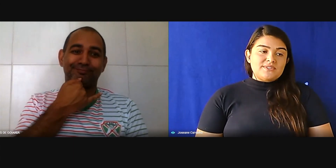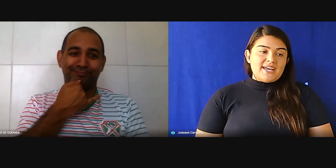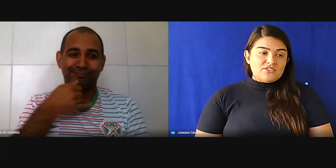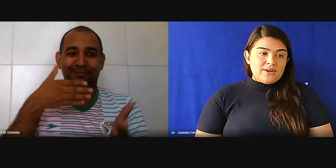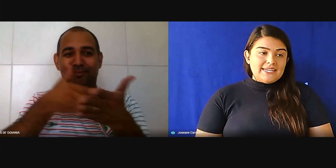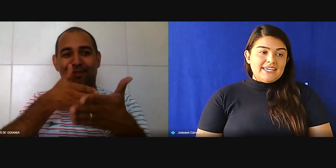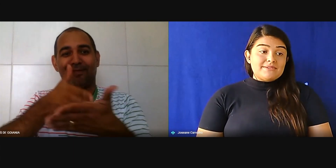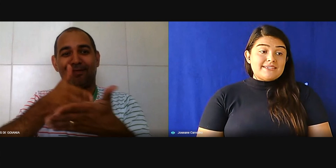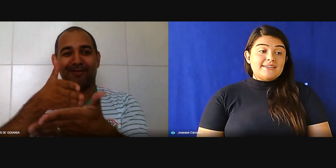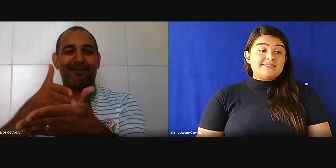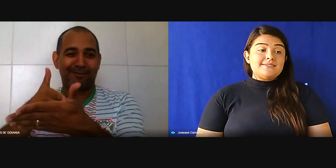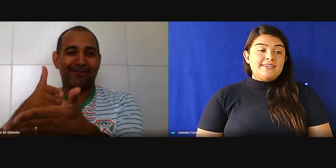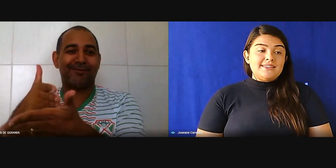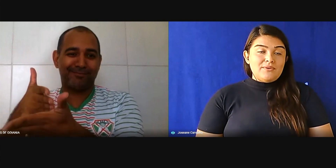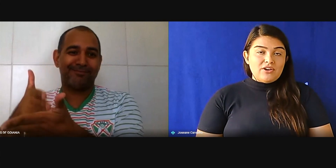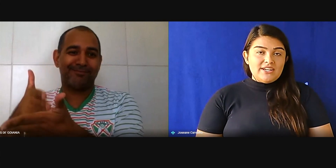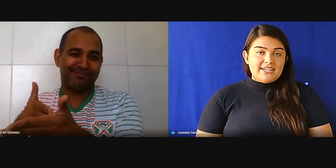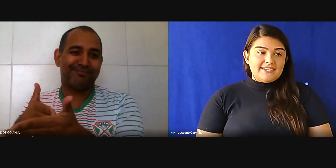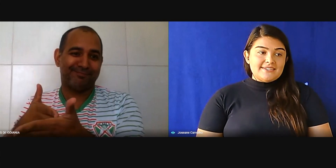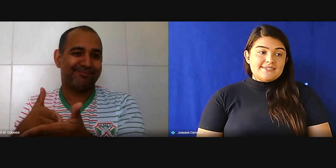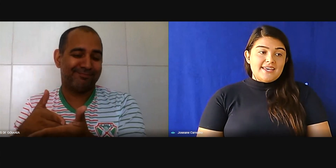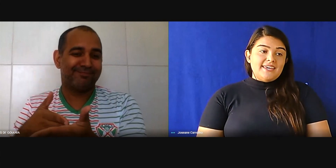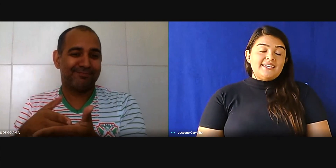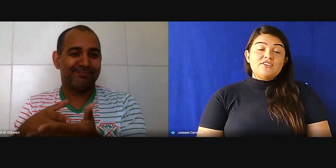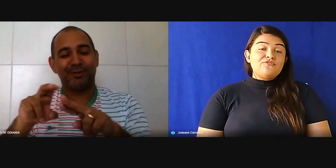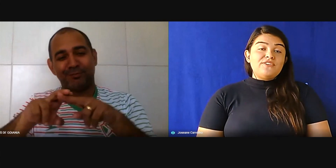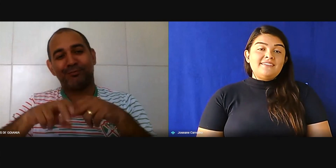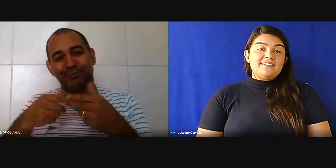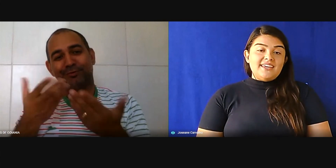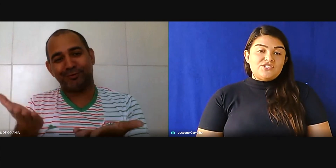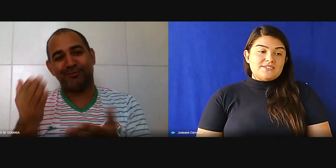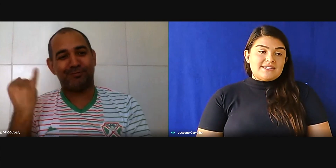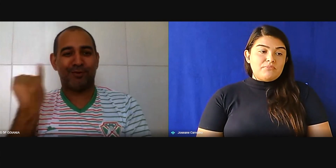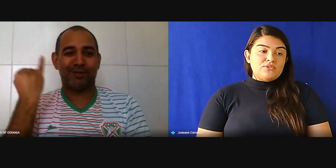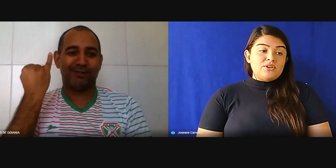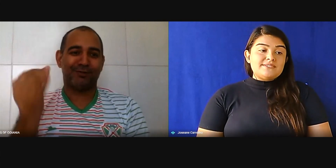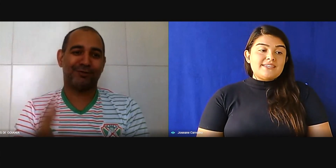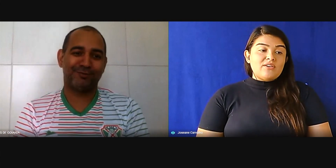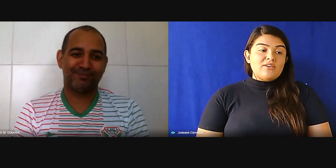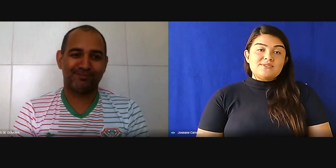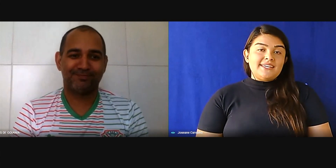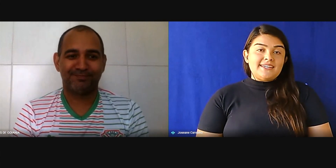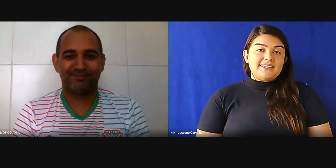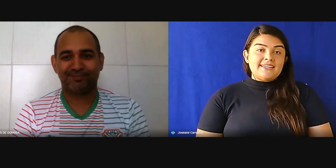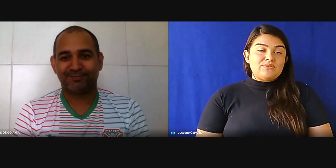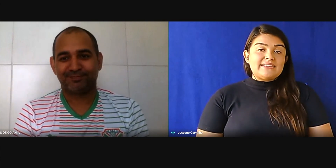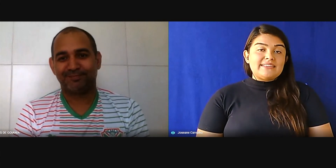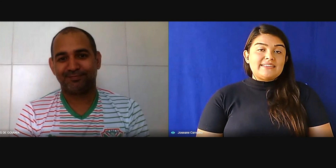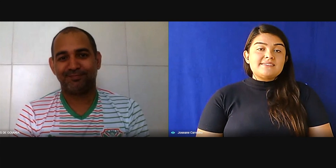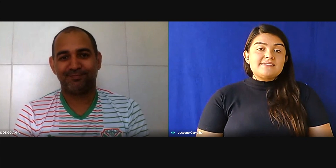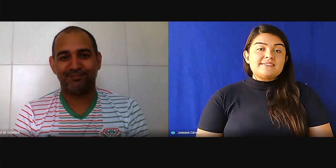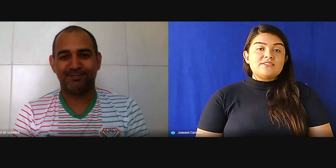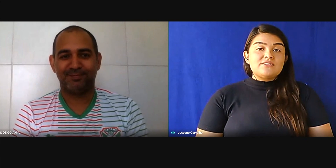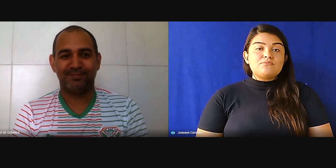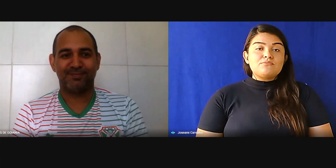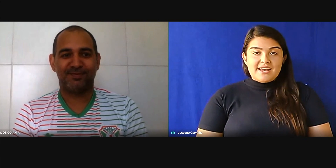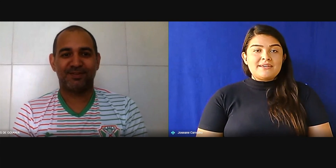contato com a Libras, elas se sintam acolhidas e não fiquem tristes, né, por não estar conseguindo entender o que está sendo passado, mas